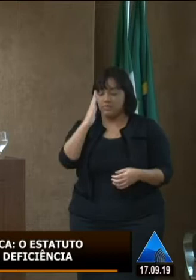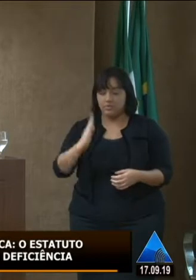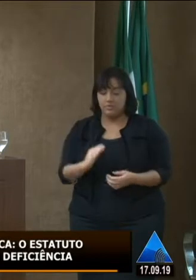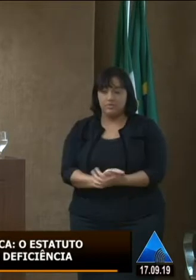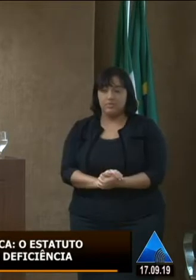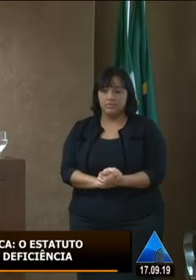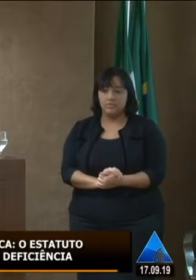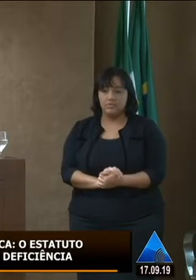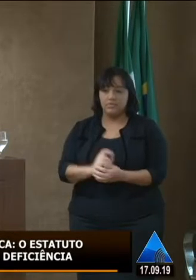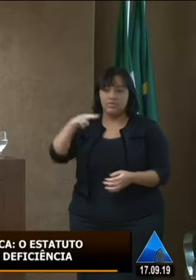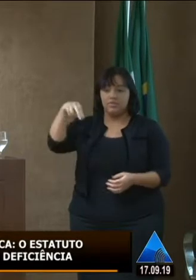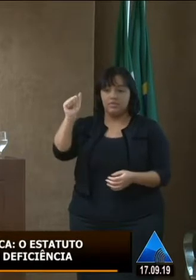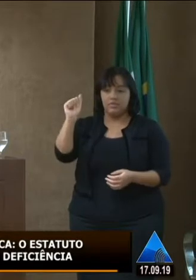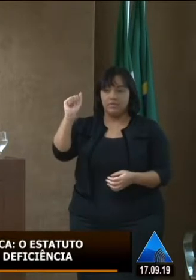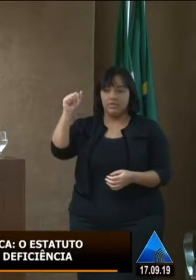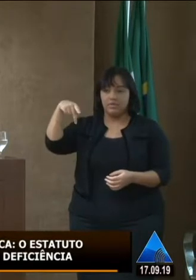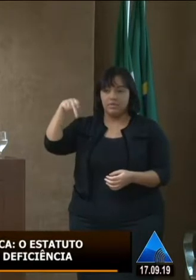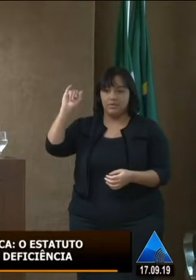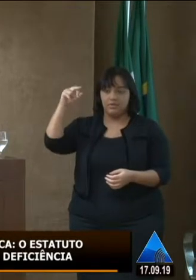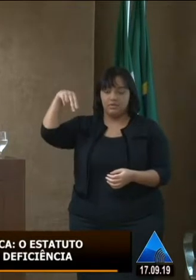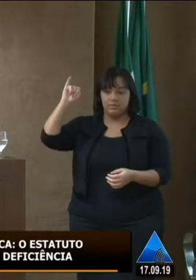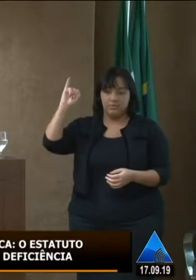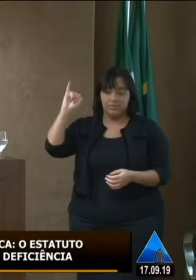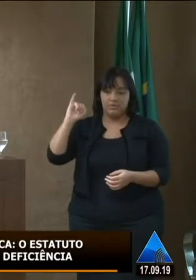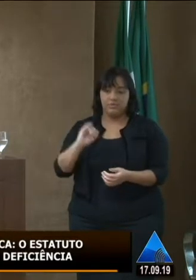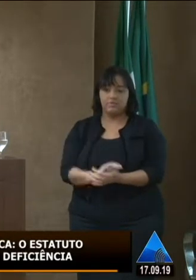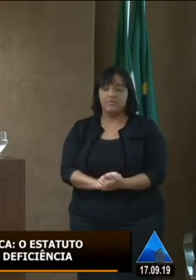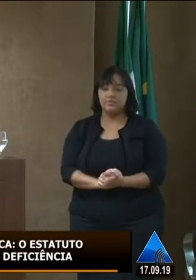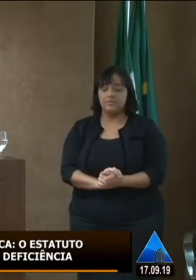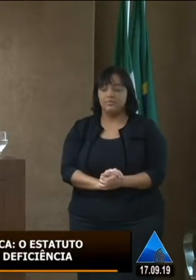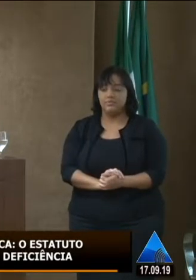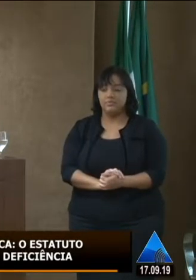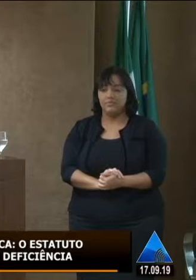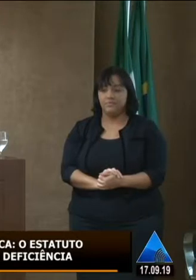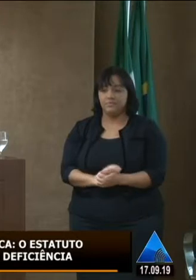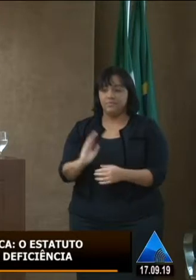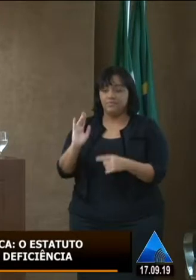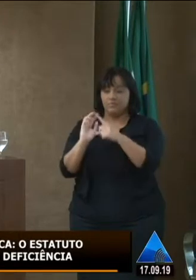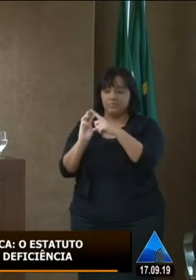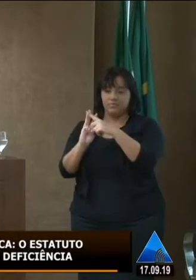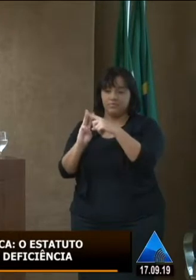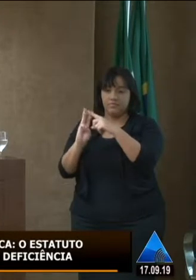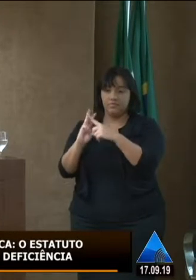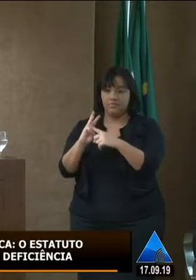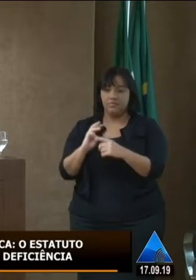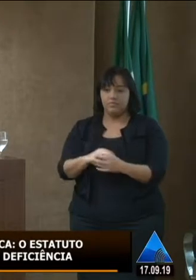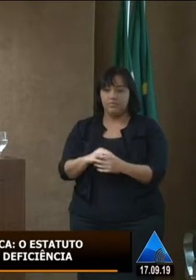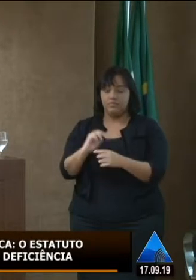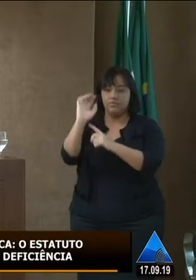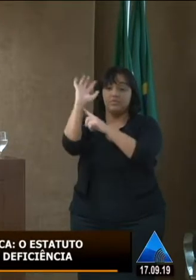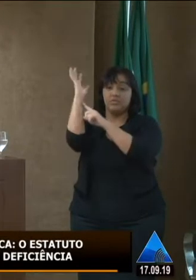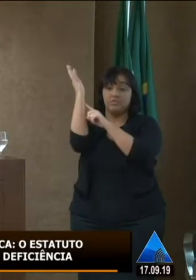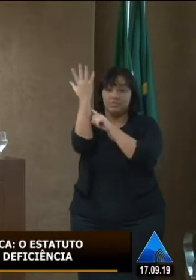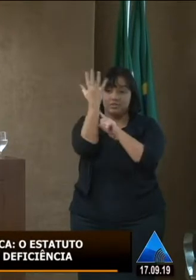NAPNI, que é o Núcleo de Apoio às Pessoas com Necessidades Específicas, e o Núcleo de Arte. Esses três